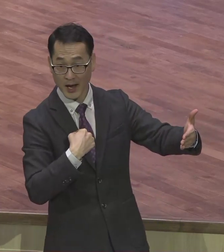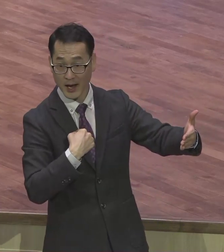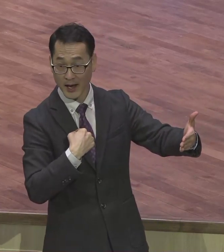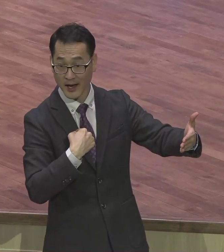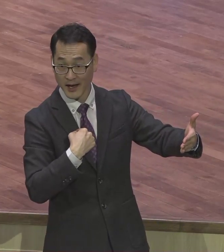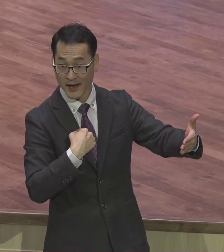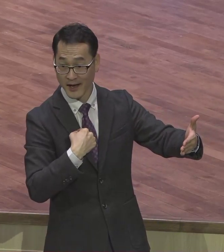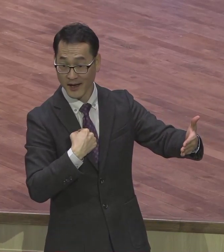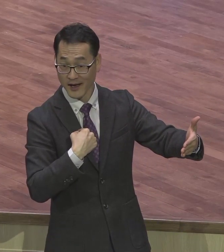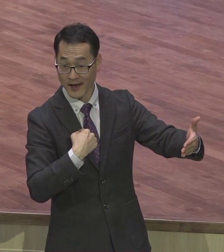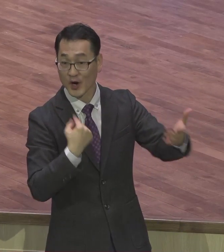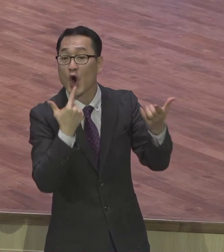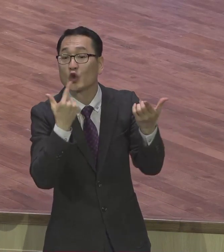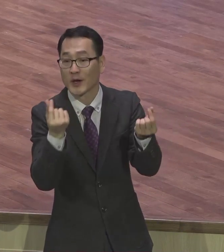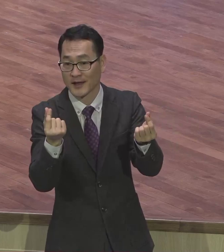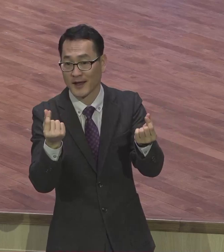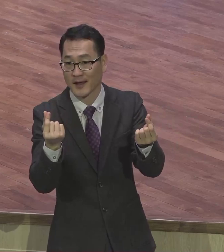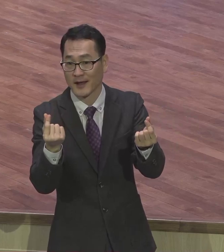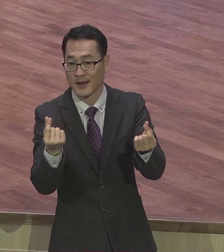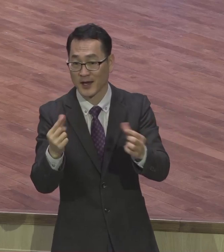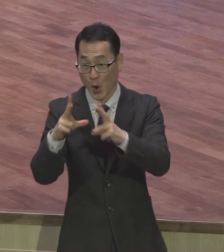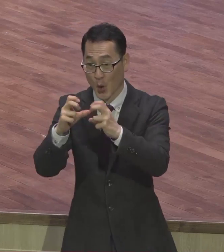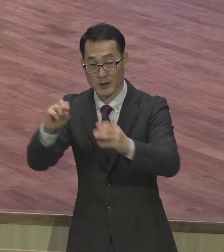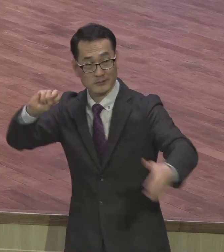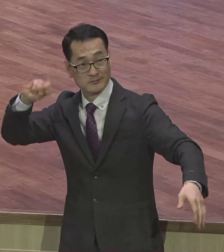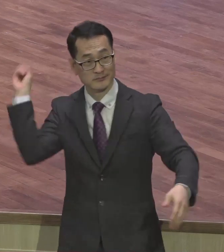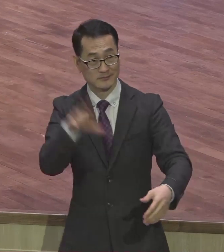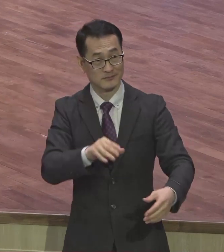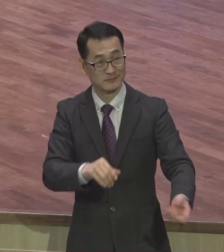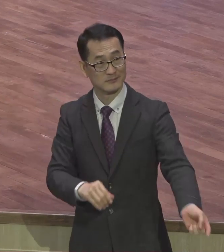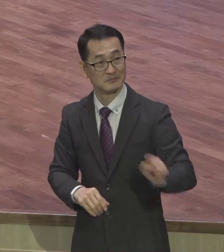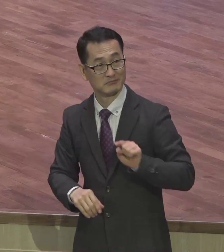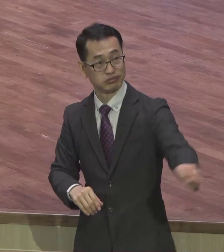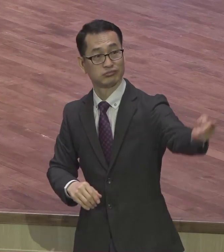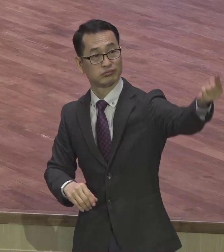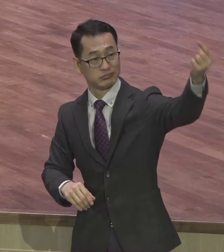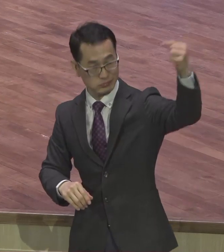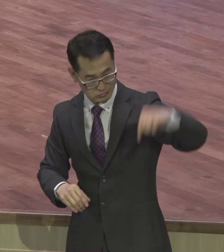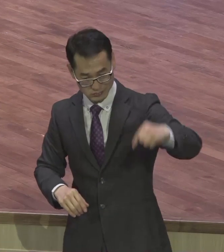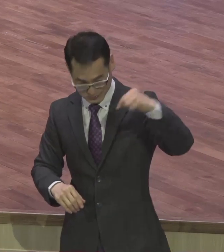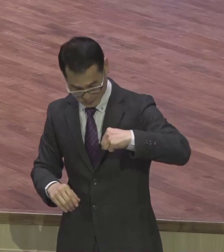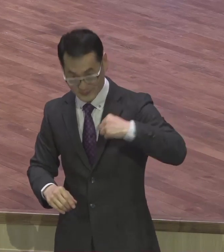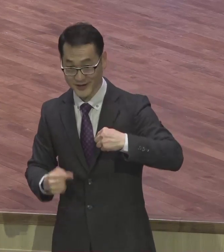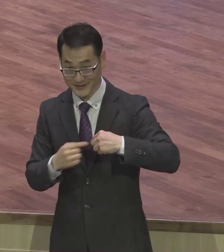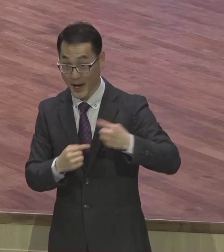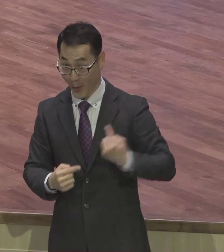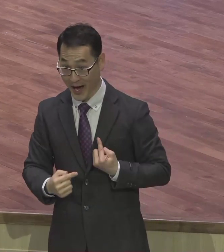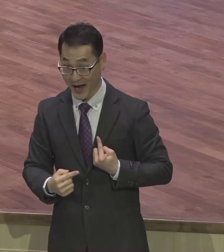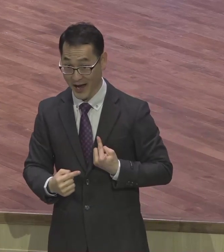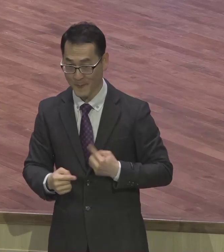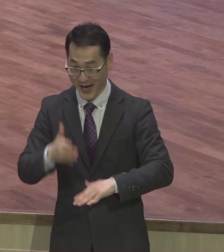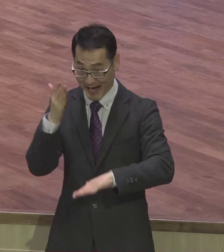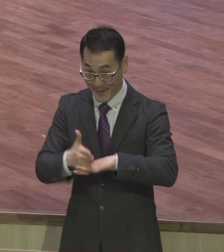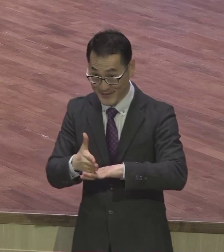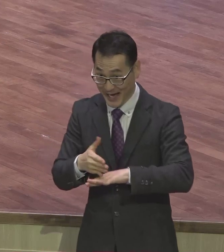벽을 향해 공을 던지면 나에게 돌아오잖아요 감사가 그런 것이다 감사하면 내게 감사가 돌아온다